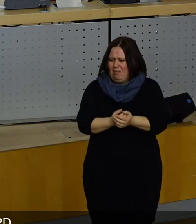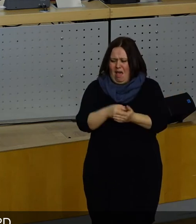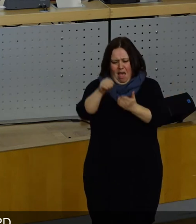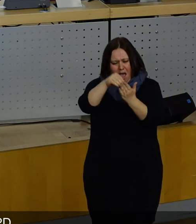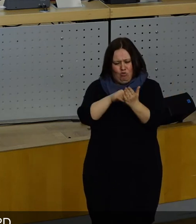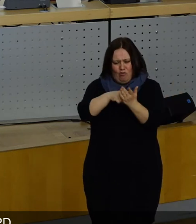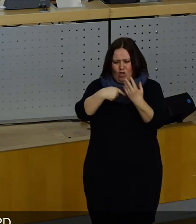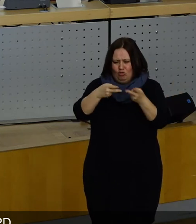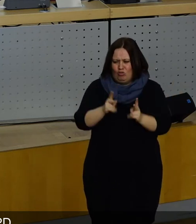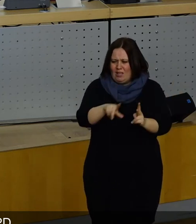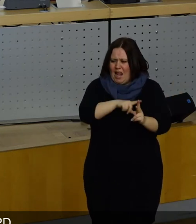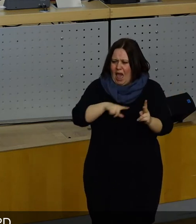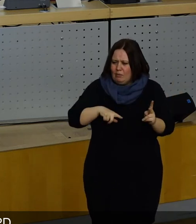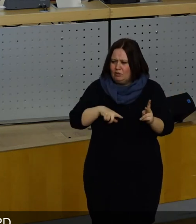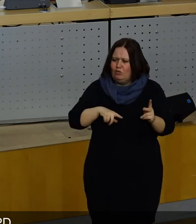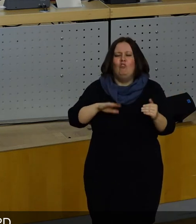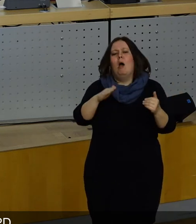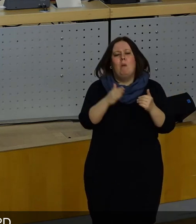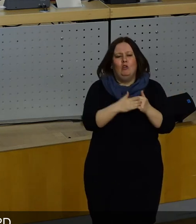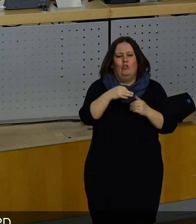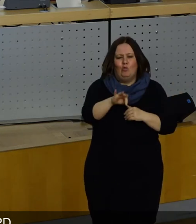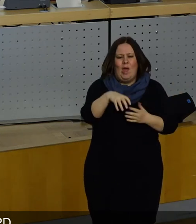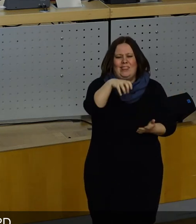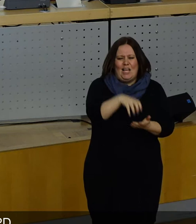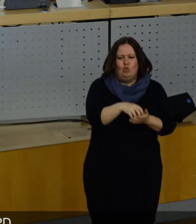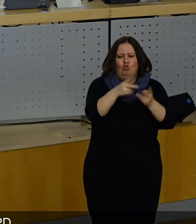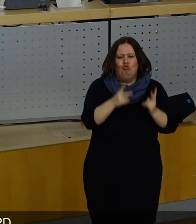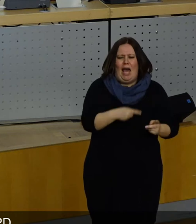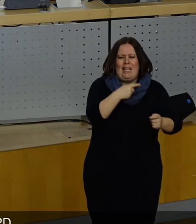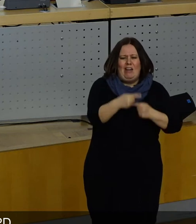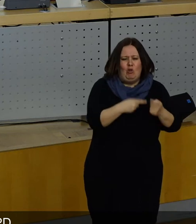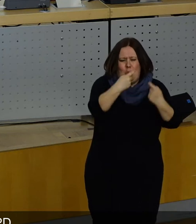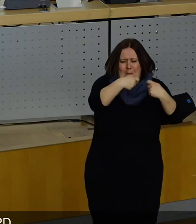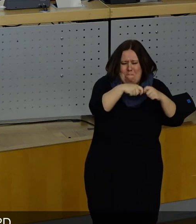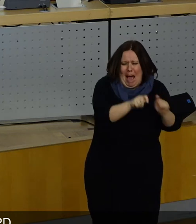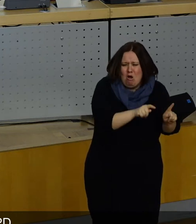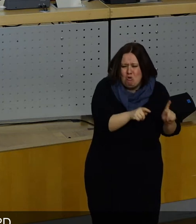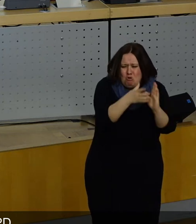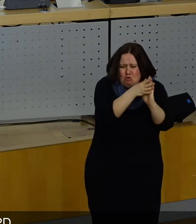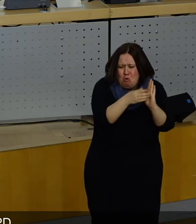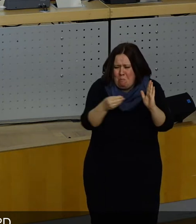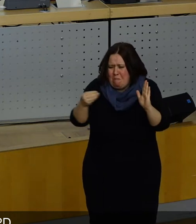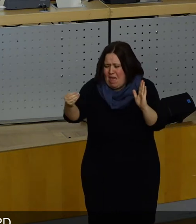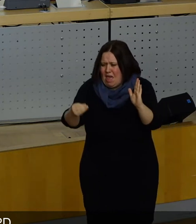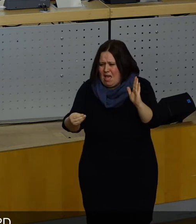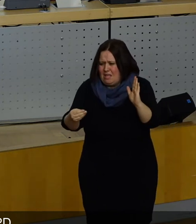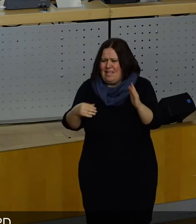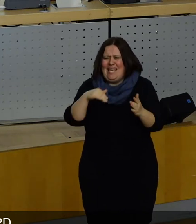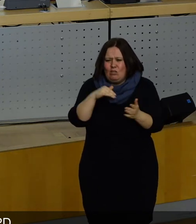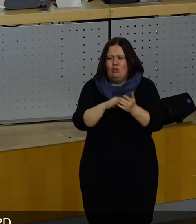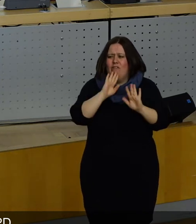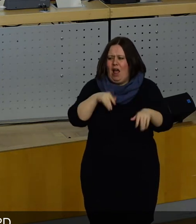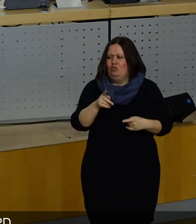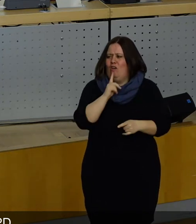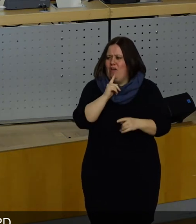Ausschreibung der Stadt Leipzig für den Beigeordneten für das Dezernat Stadtentwicklung und Bau kopiert inklusive Tippfehler.